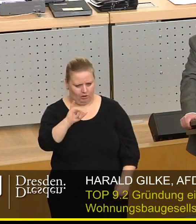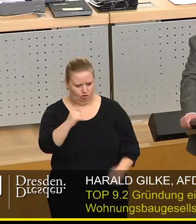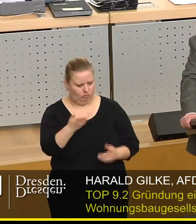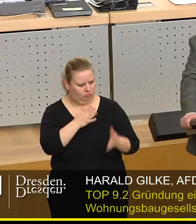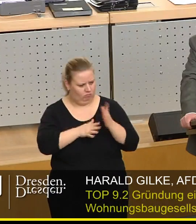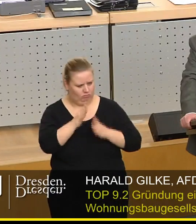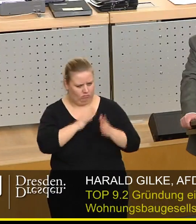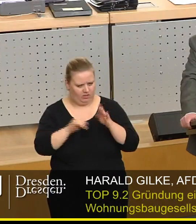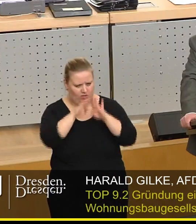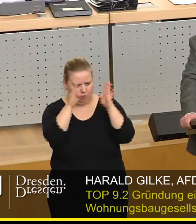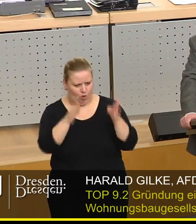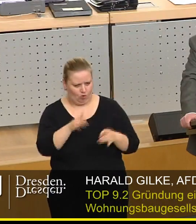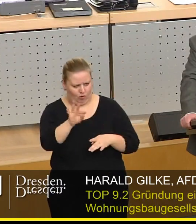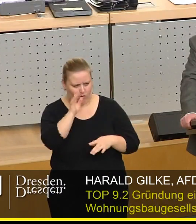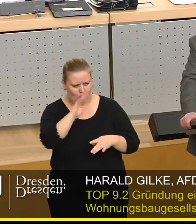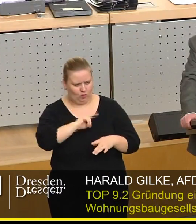Gebäude sind doch nicht nur